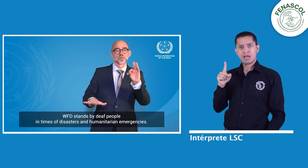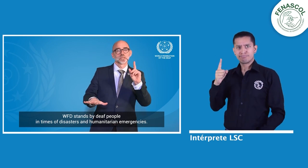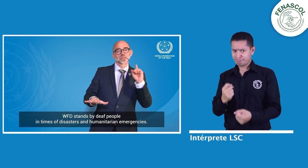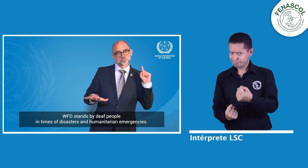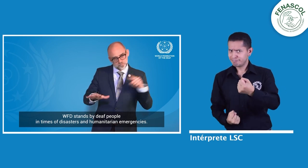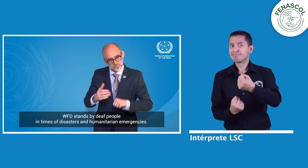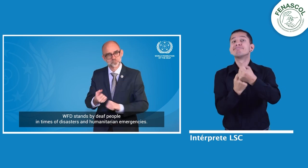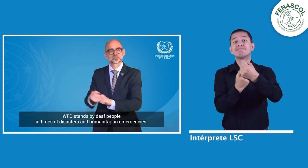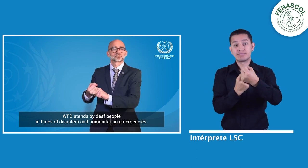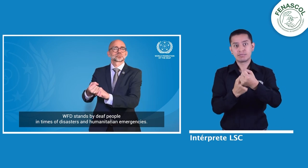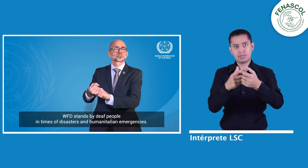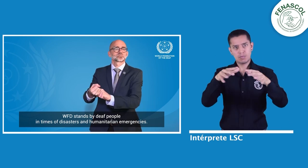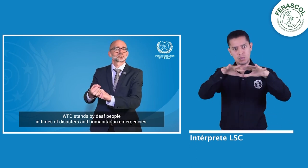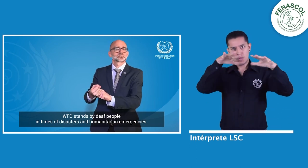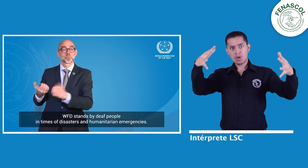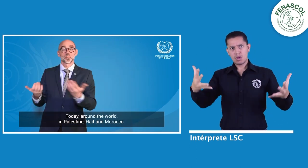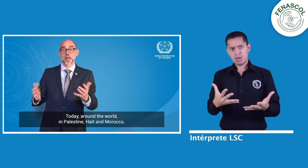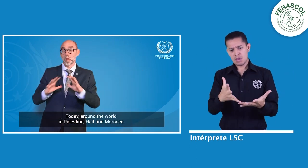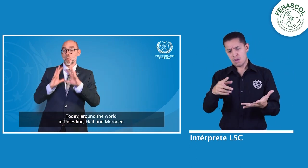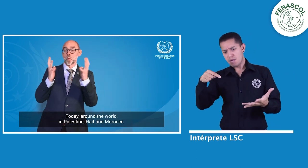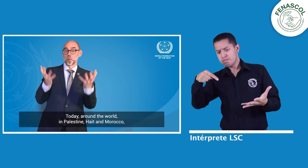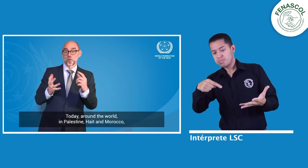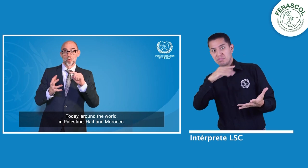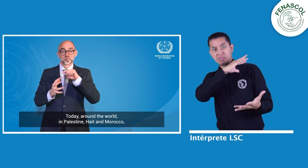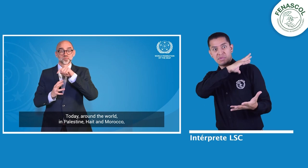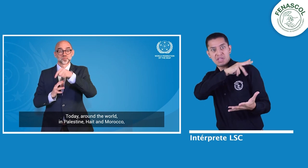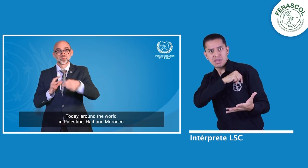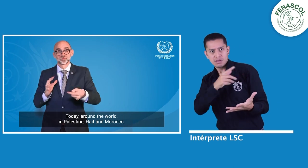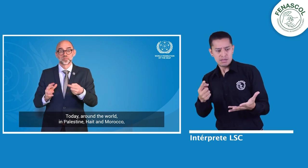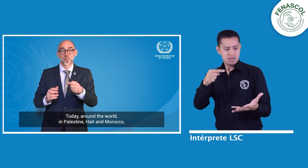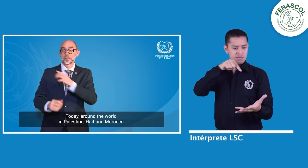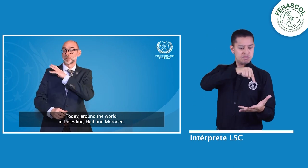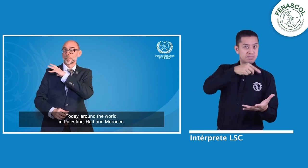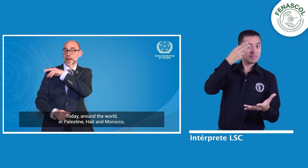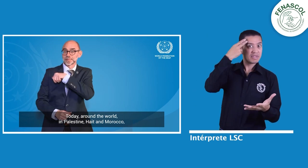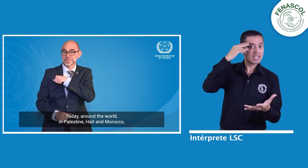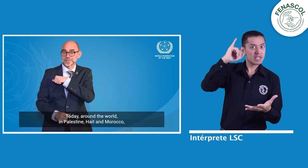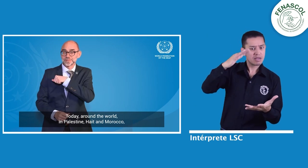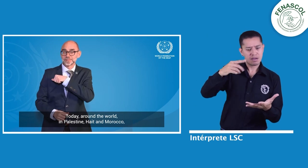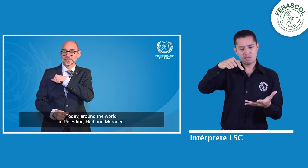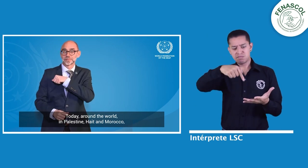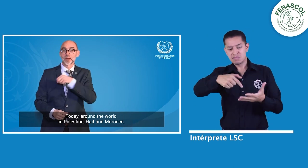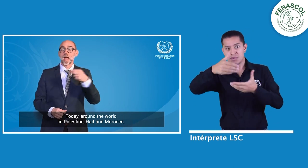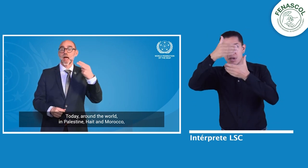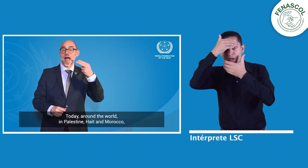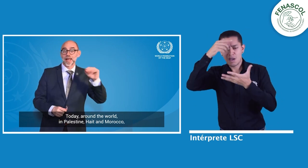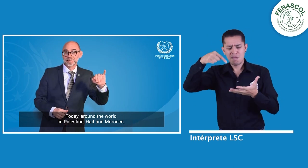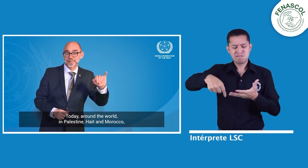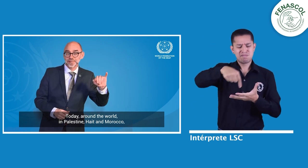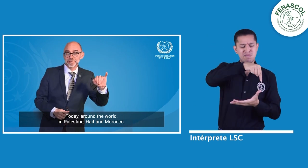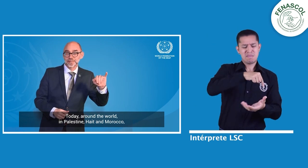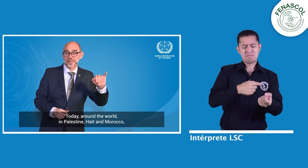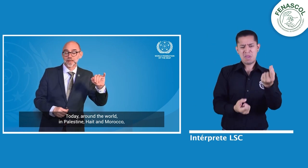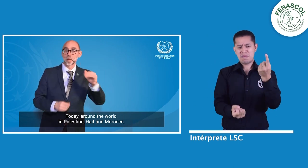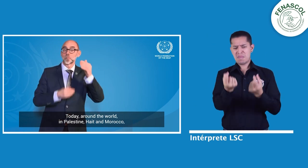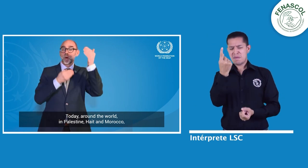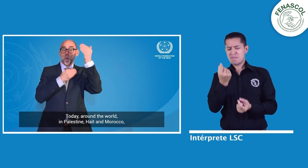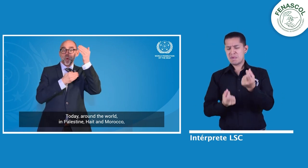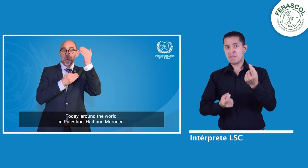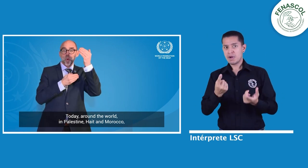apoya a las personas sordas. En Palestina, Haití, Marruecos, estamos trabajando con asociaciones